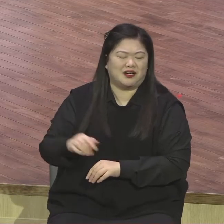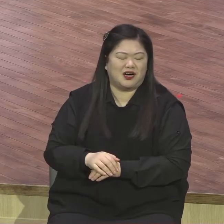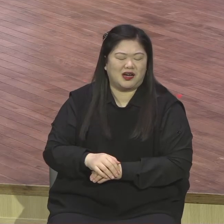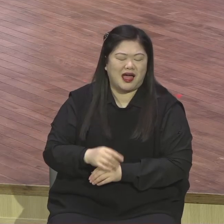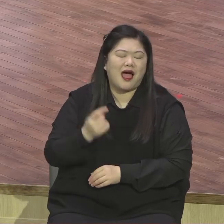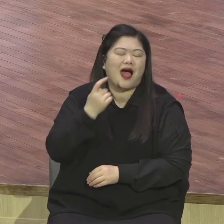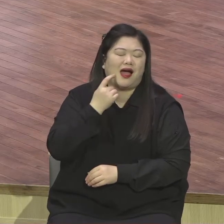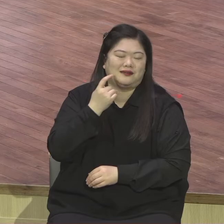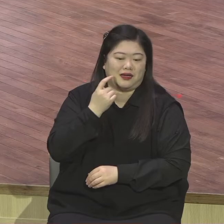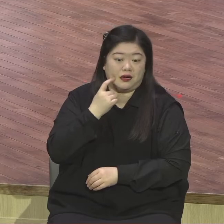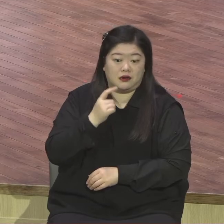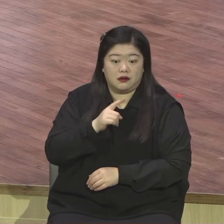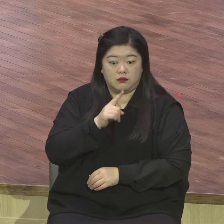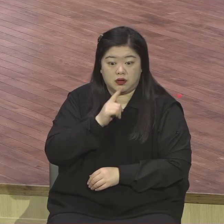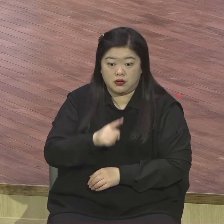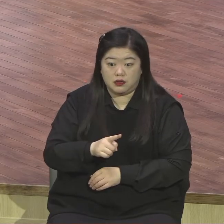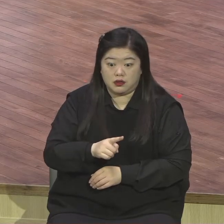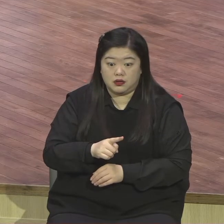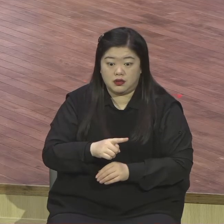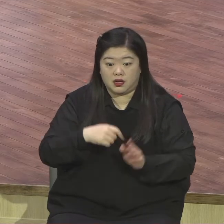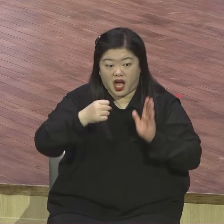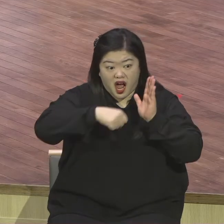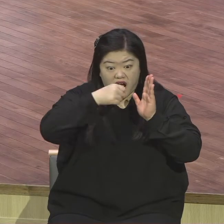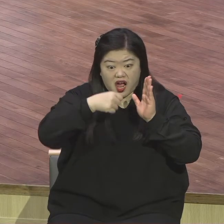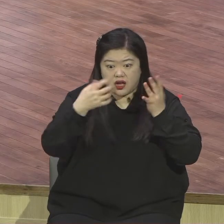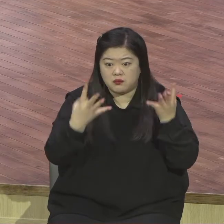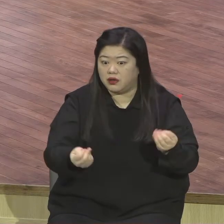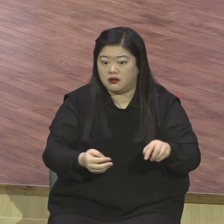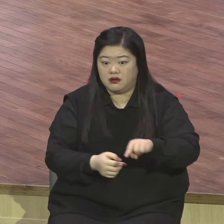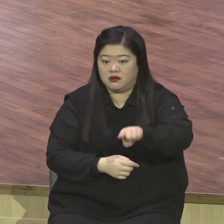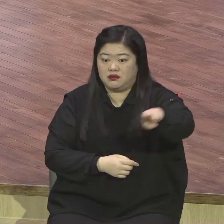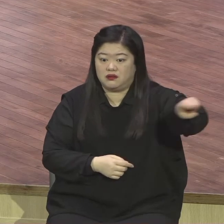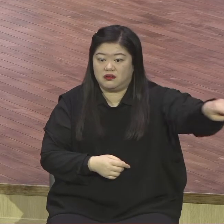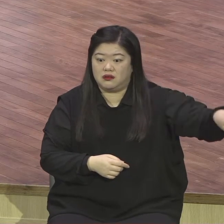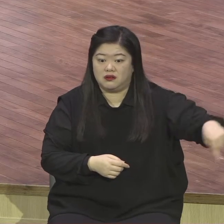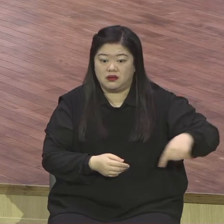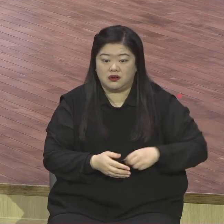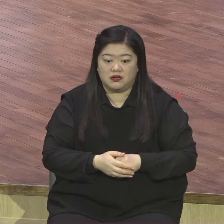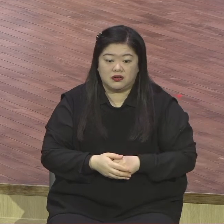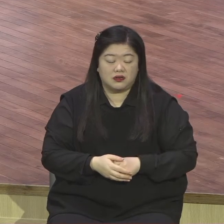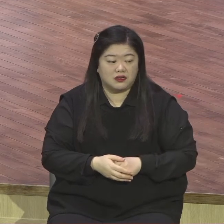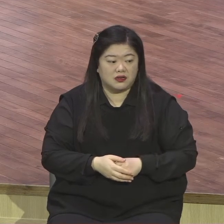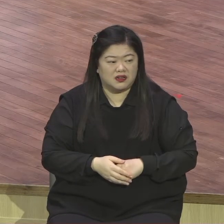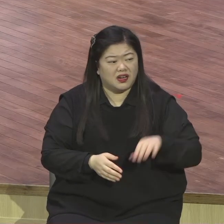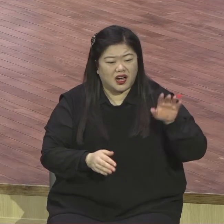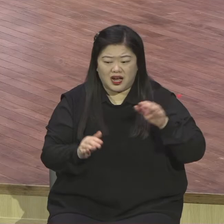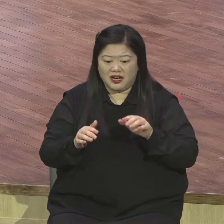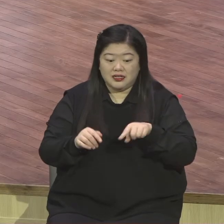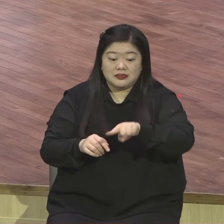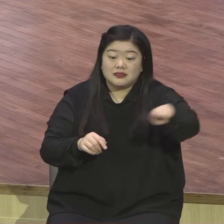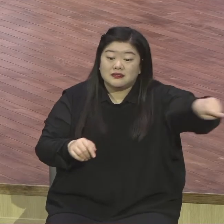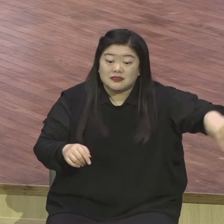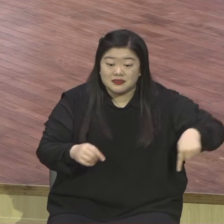그렇게 생산을 많이 해내고 있습니다. 이걸 어떻게 이해하느냐. 이성적으로 그렇게